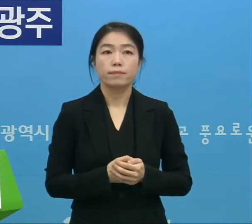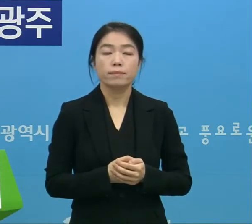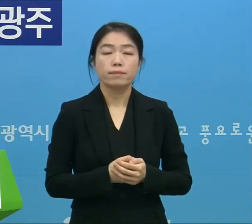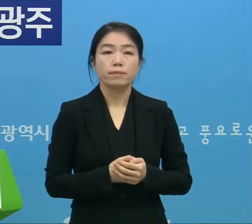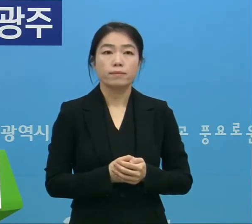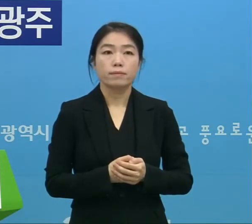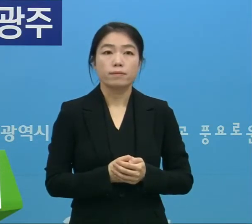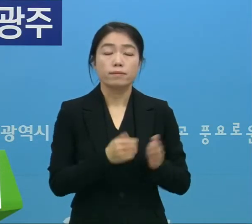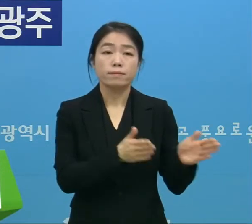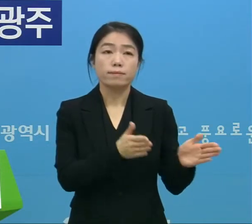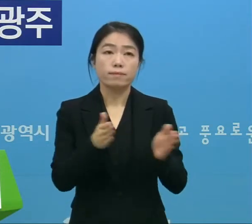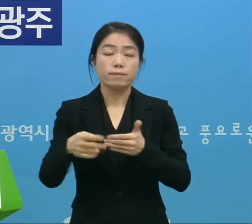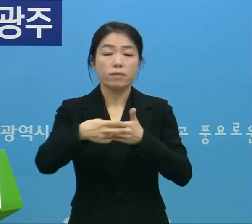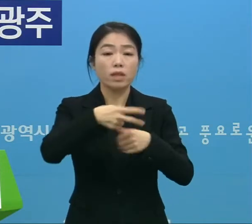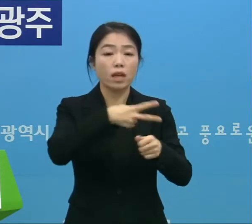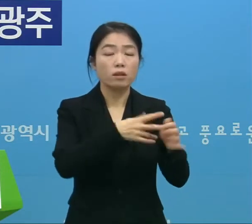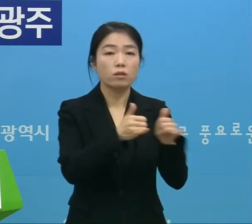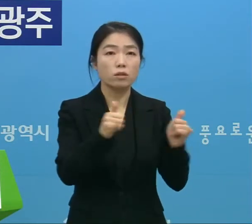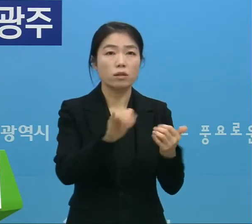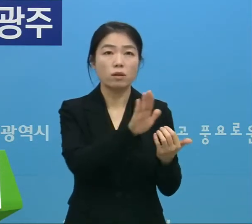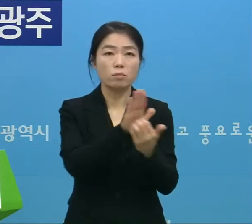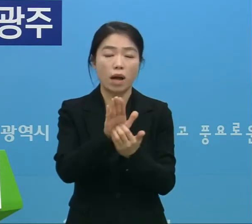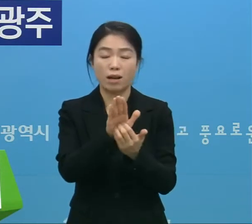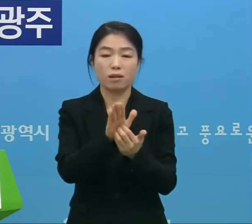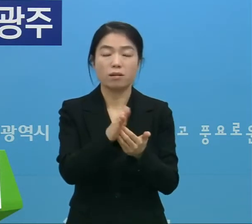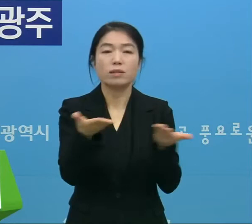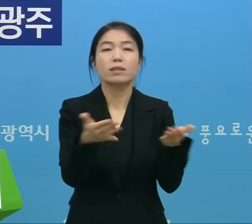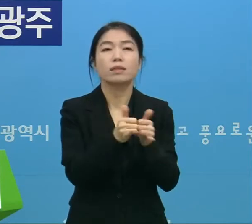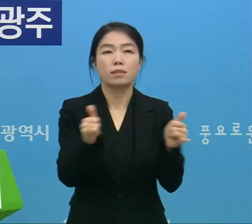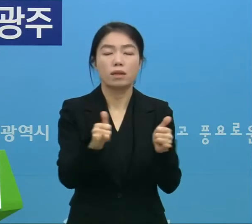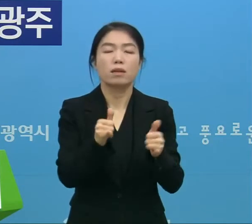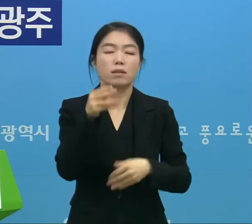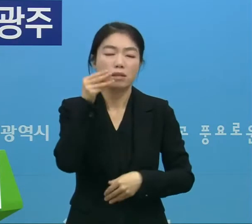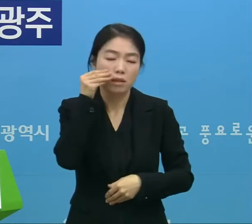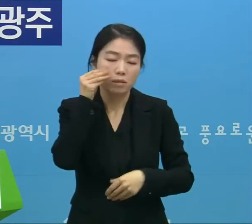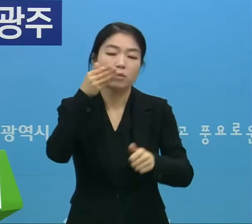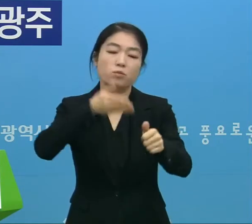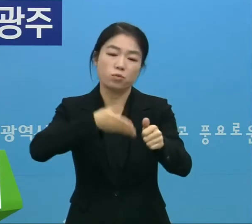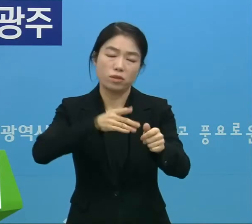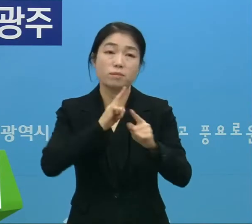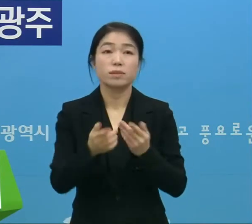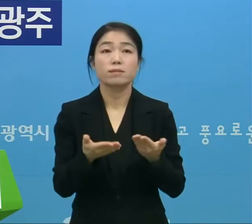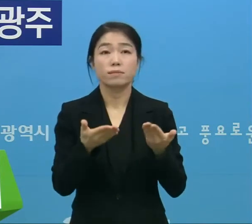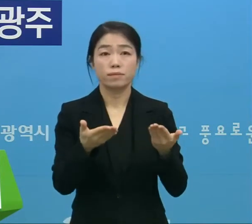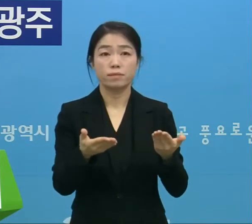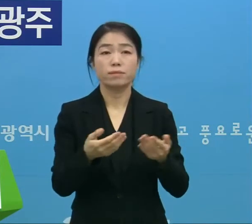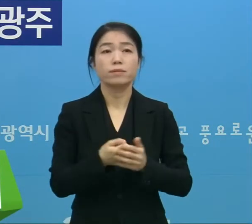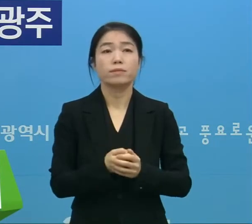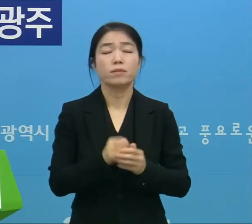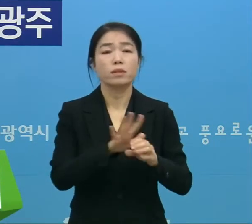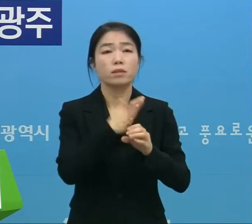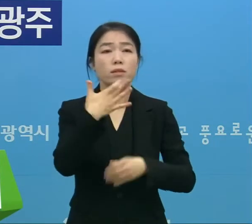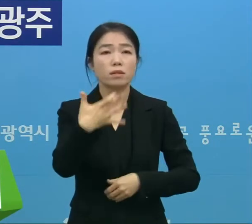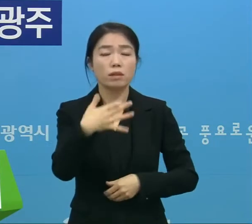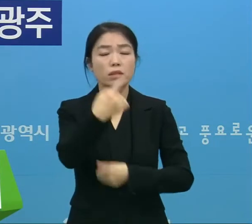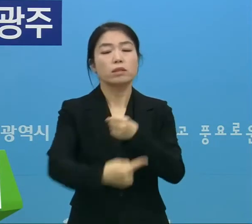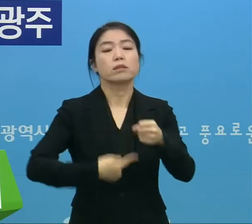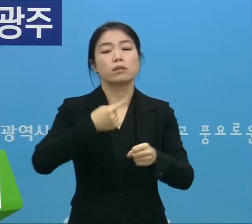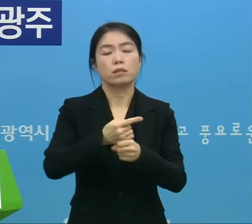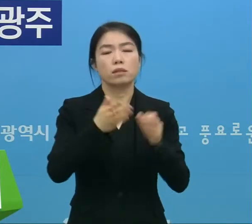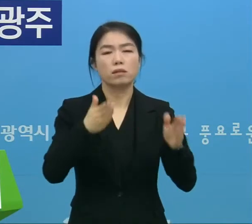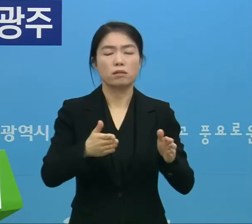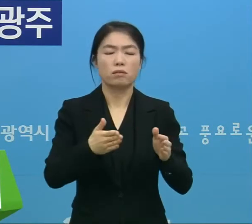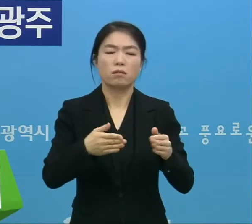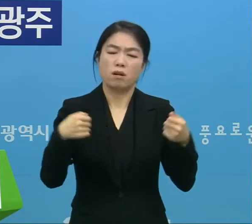다음은 의료진과 방역 종사자들에게 강곡히 부탁드립니다. 코로나19와 1년째